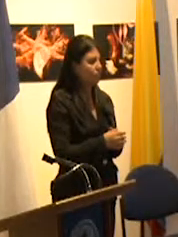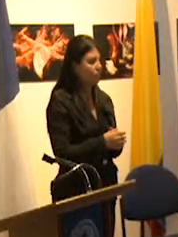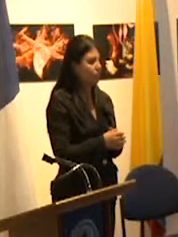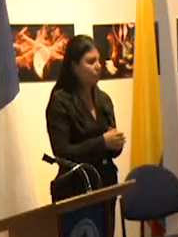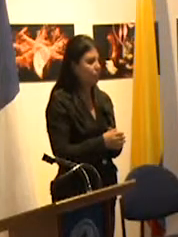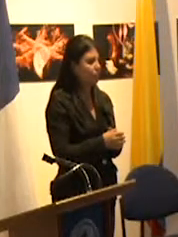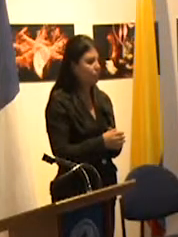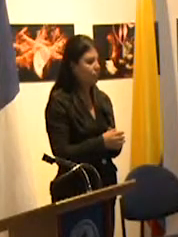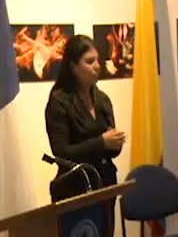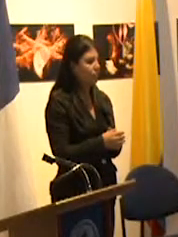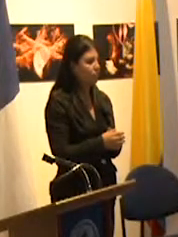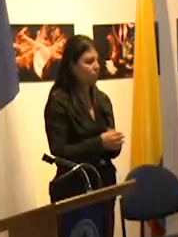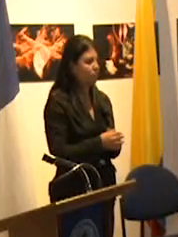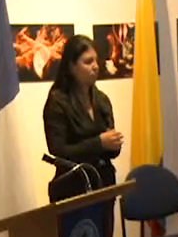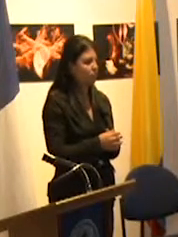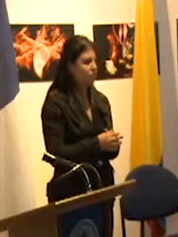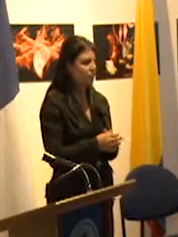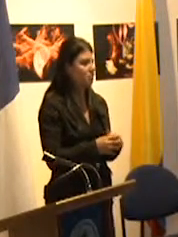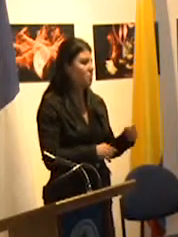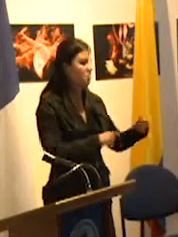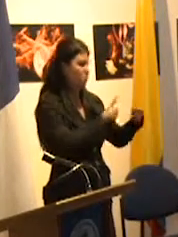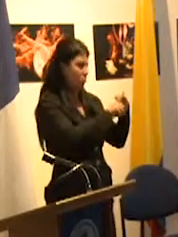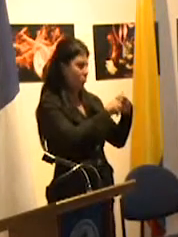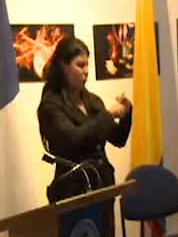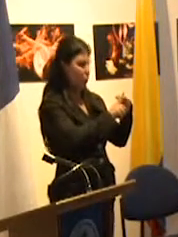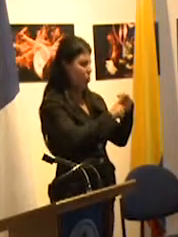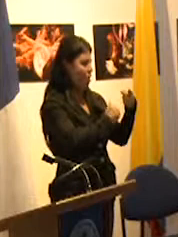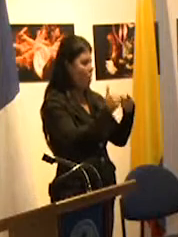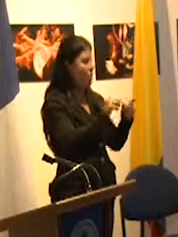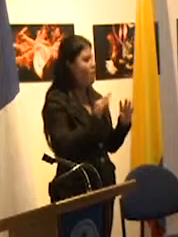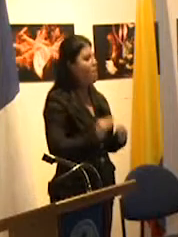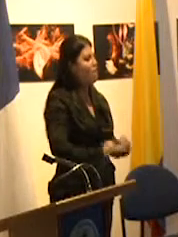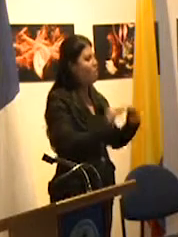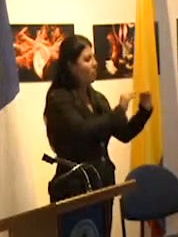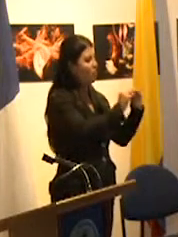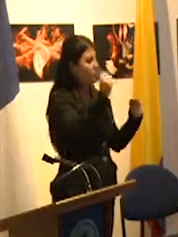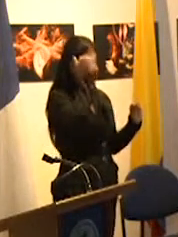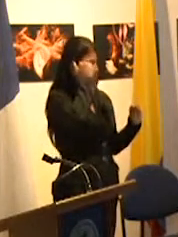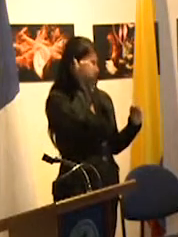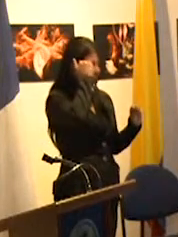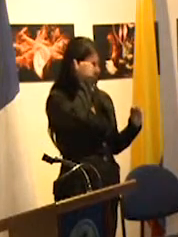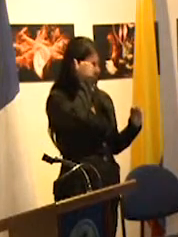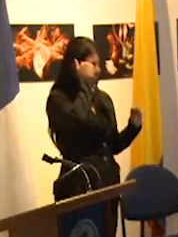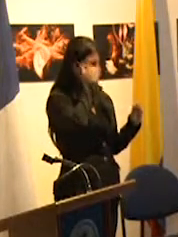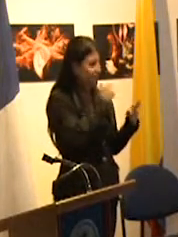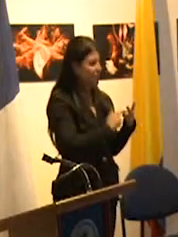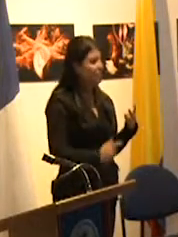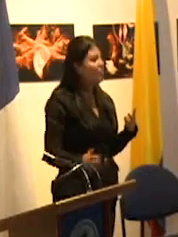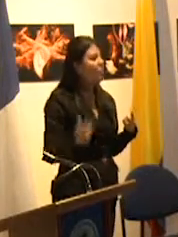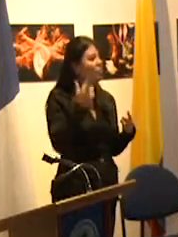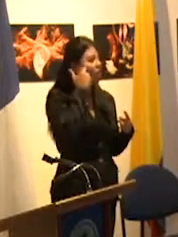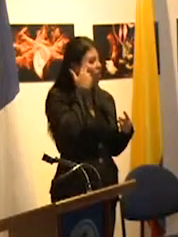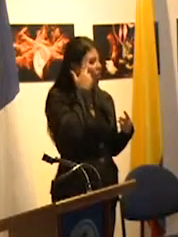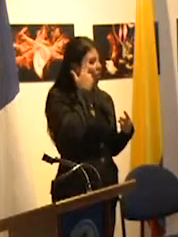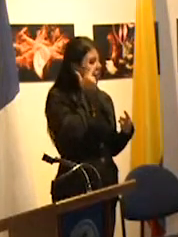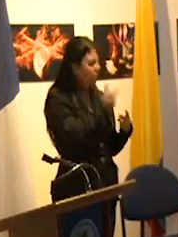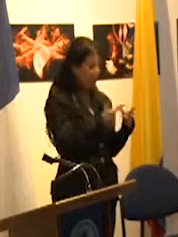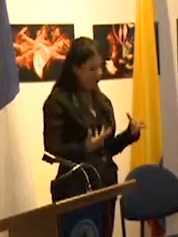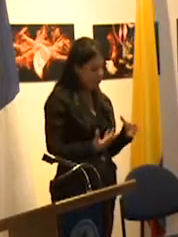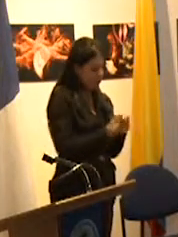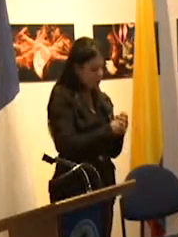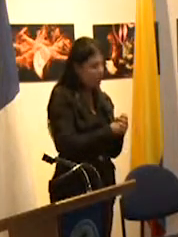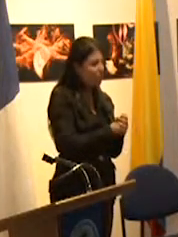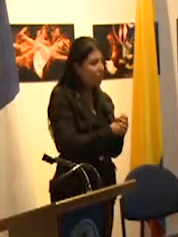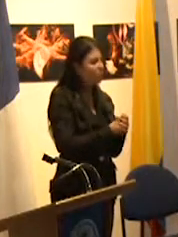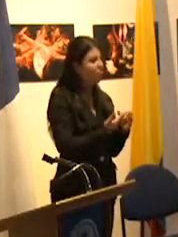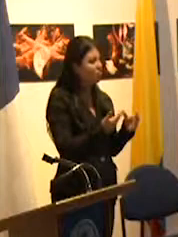poner en un primer plano la formación de los docentes en una lógica inclusiva inclusiva inclusiva